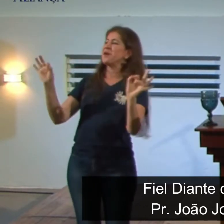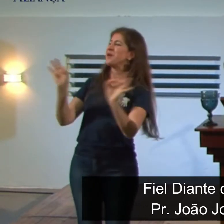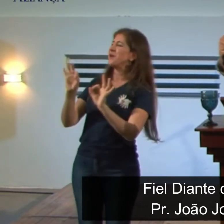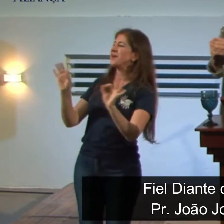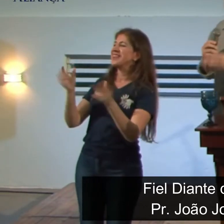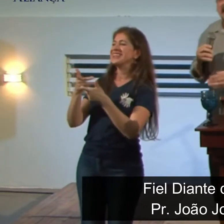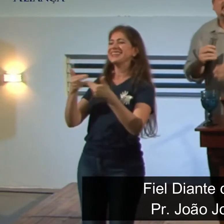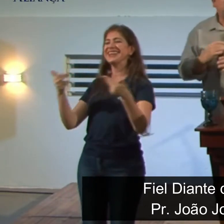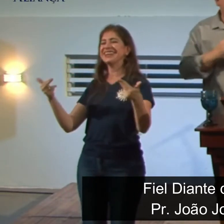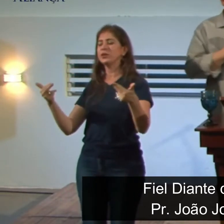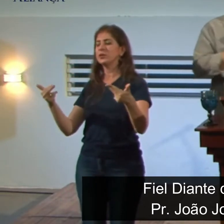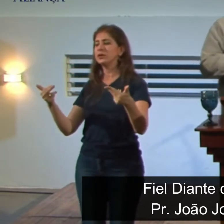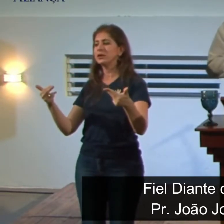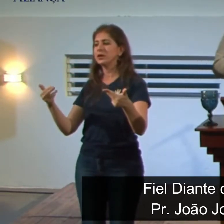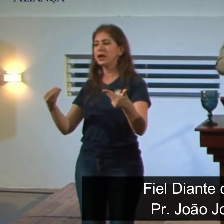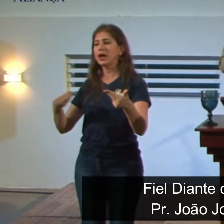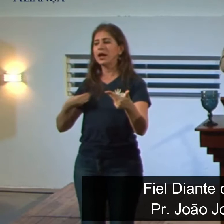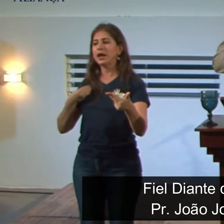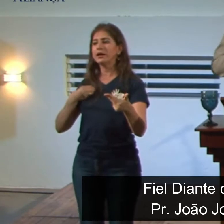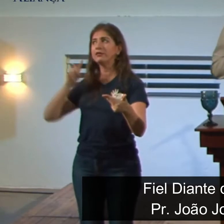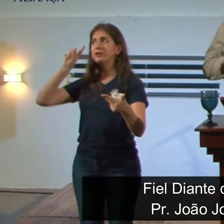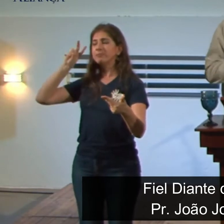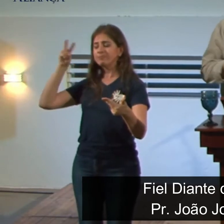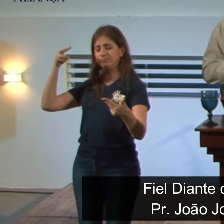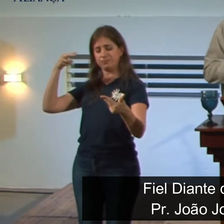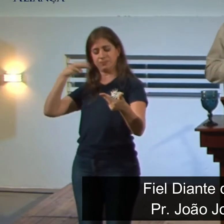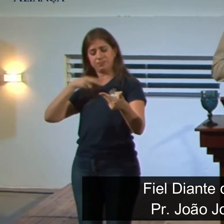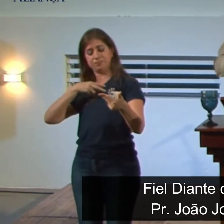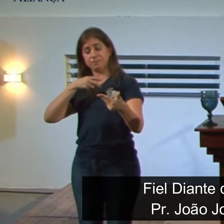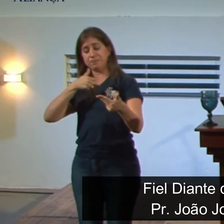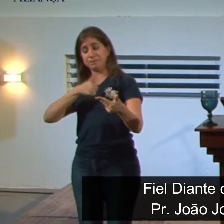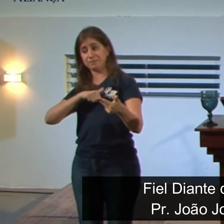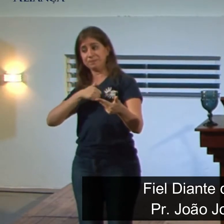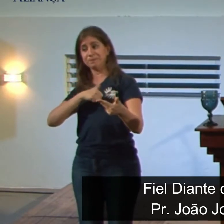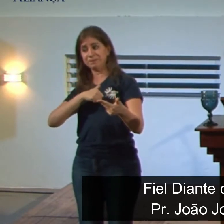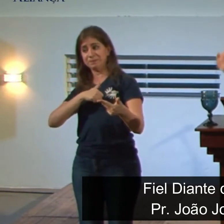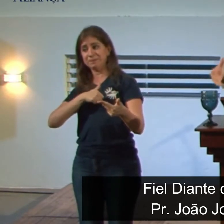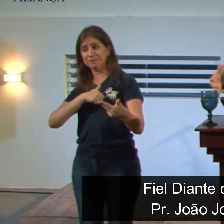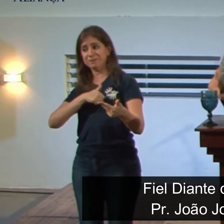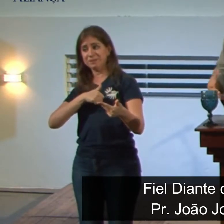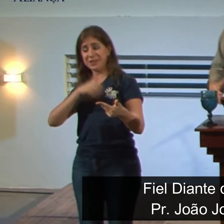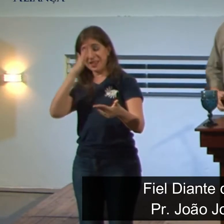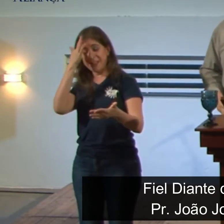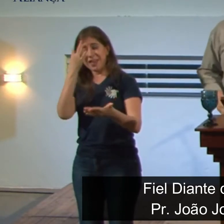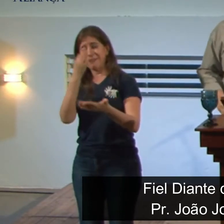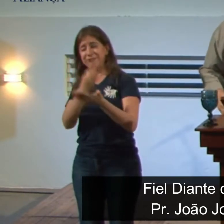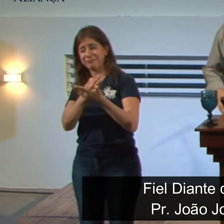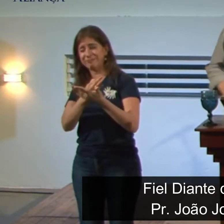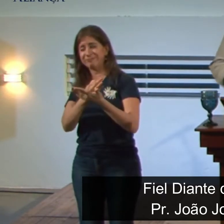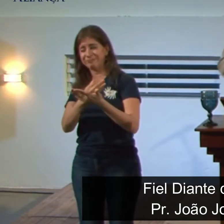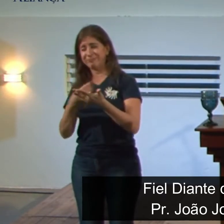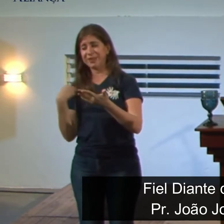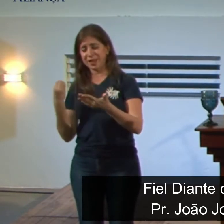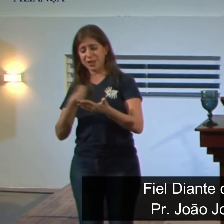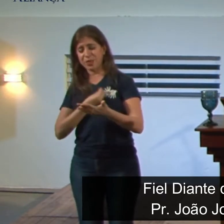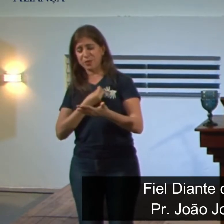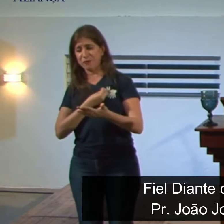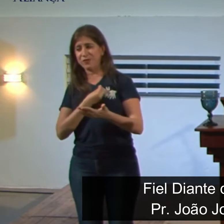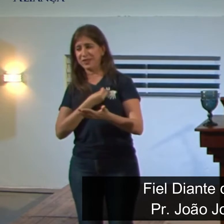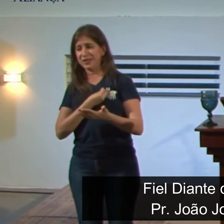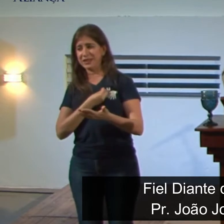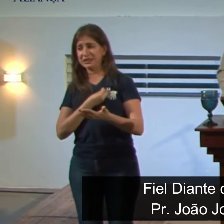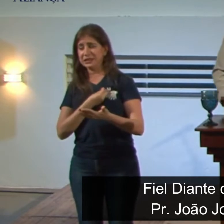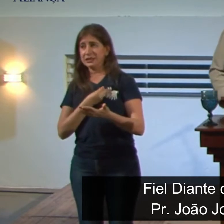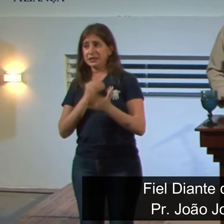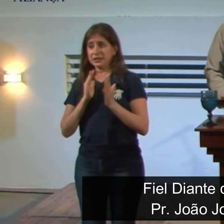Mas nós somos provados é quando nós nos vemos cercados e a nossa fé é provada. E nós somos colocados